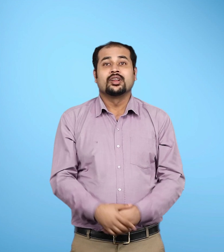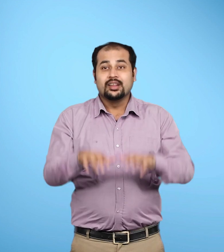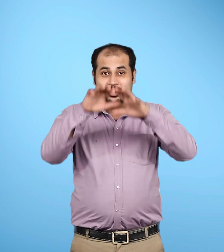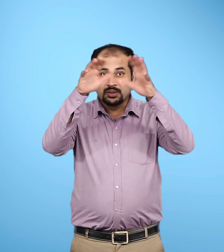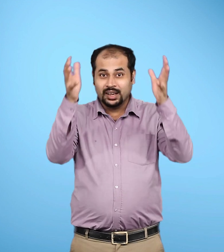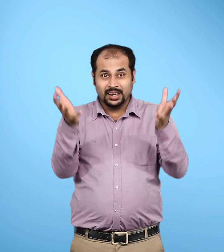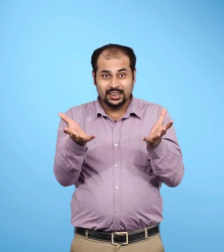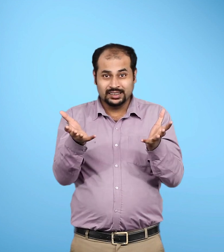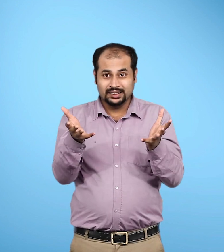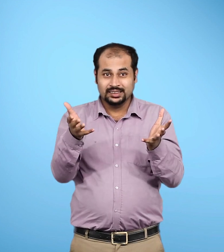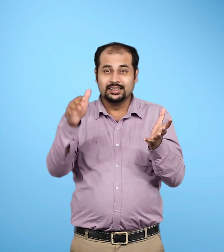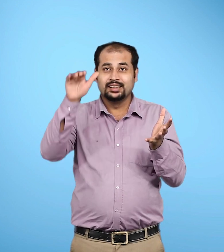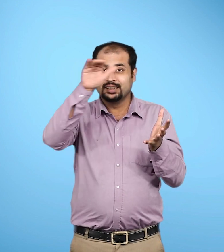भू आभ का अर्थ है